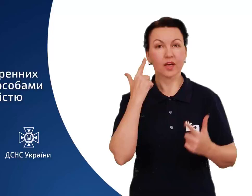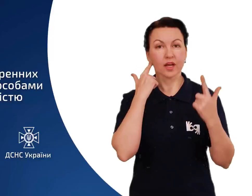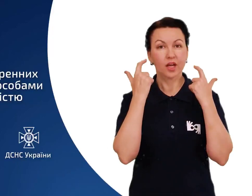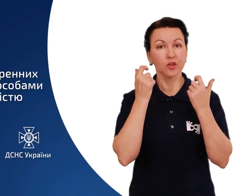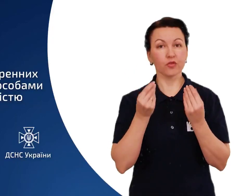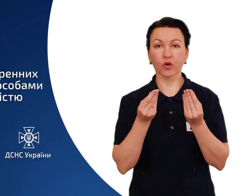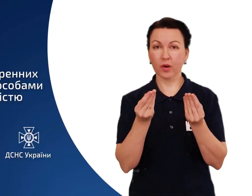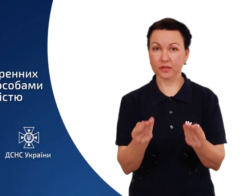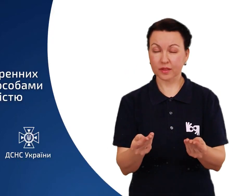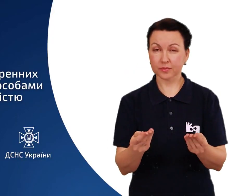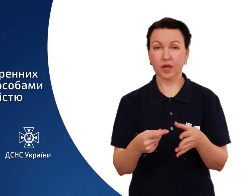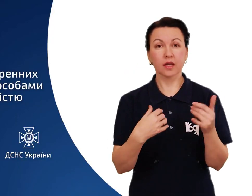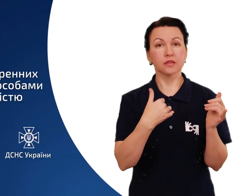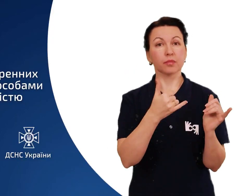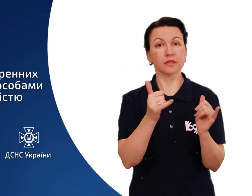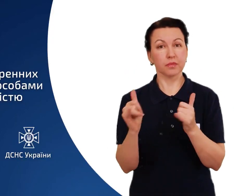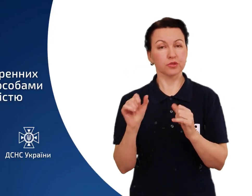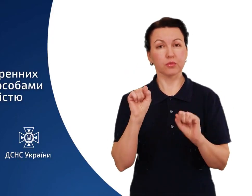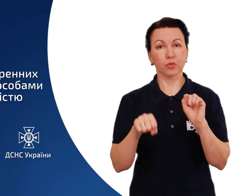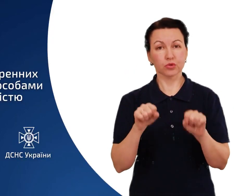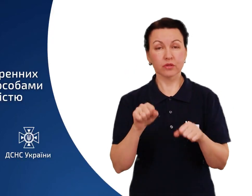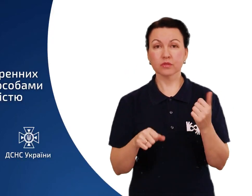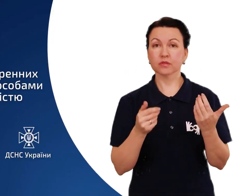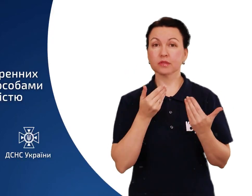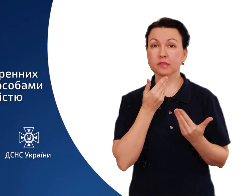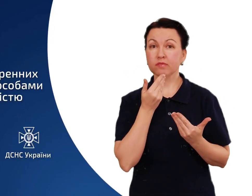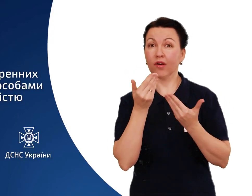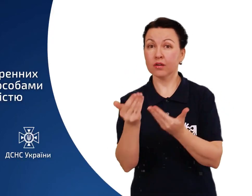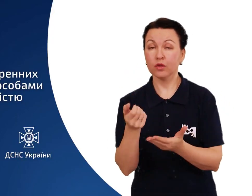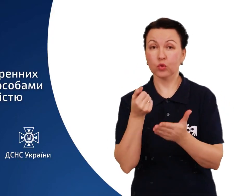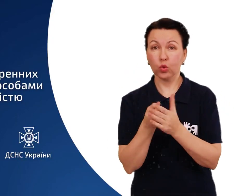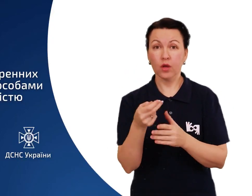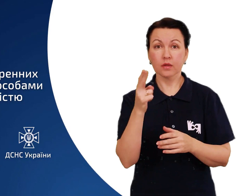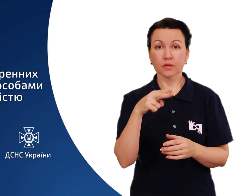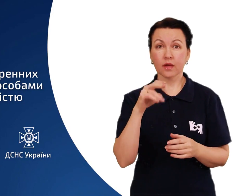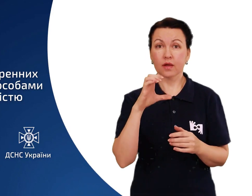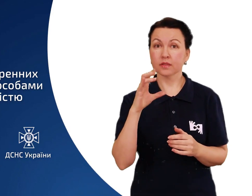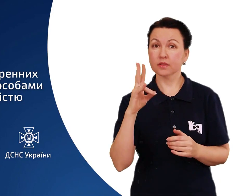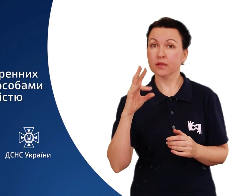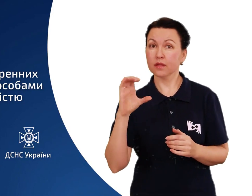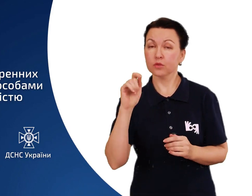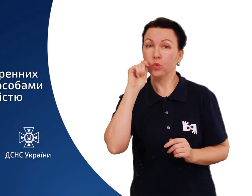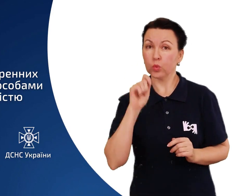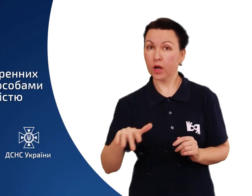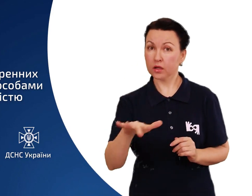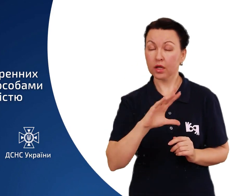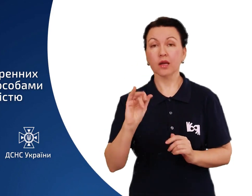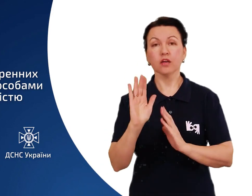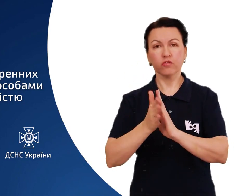Інформація щодо забезпечення можливості звернення до ДСНС України та виклику екстрених служб